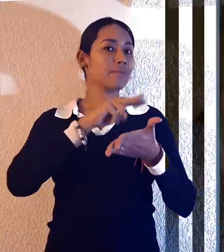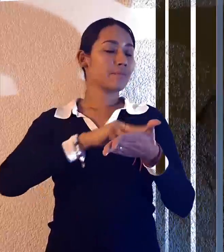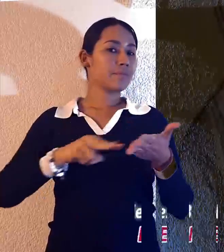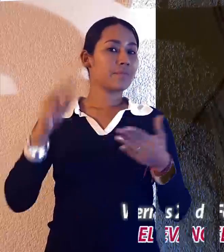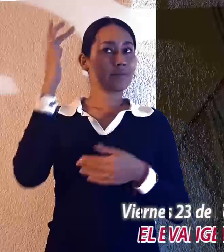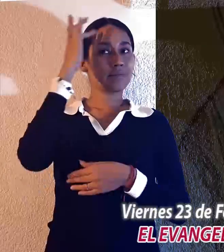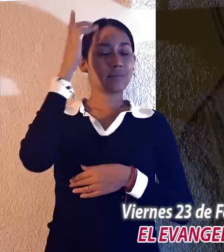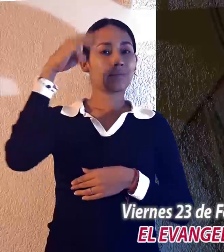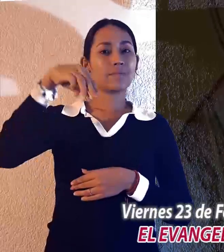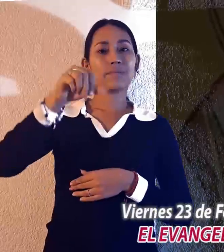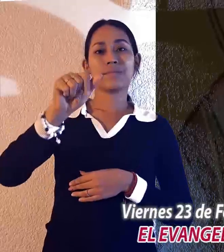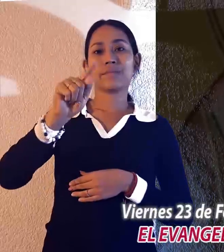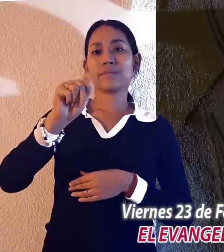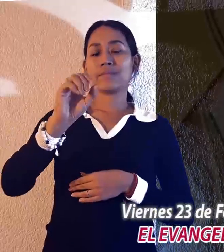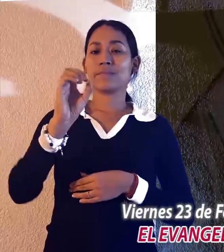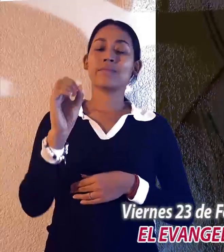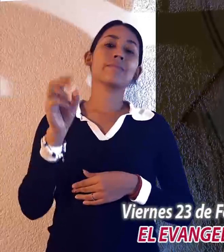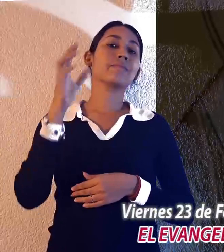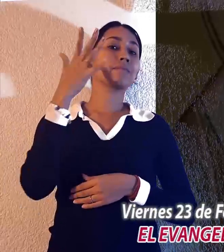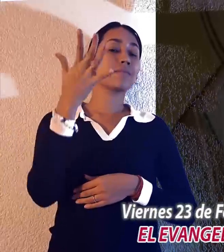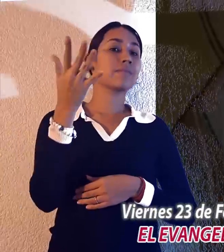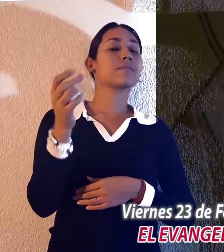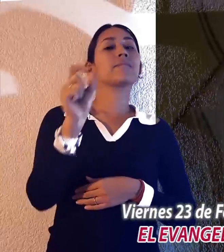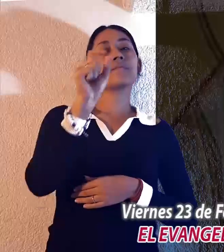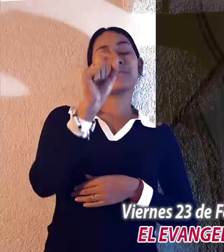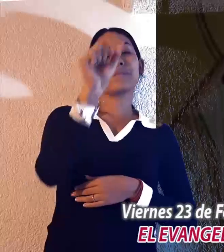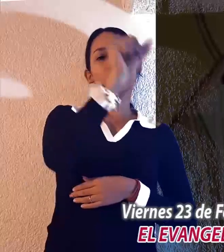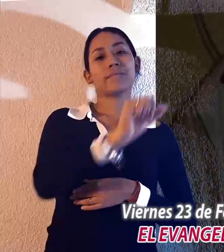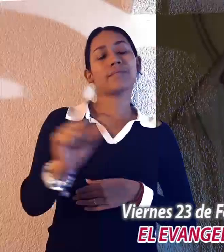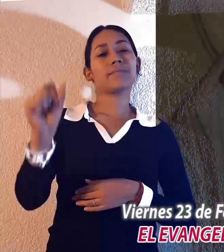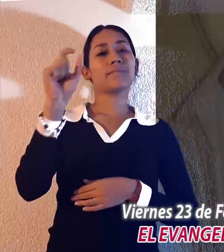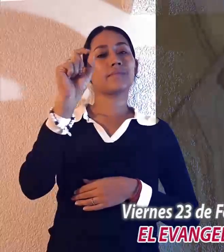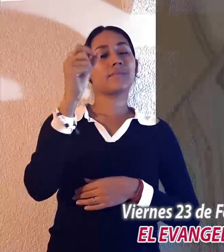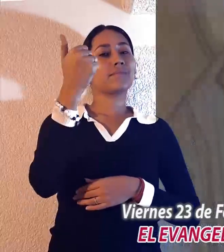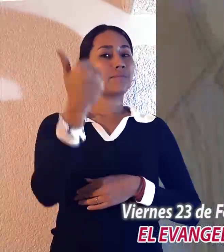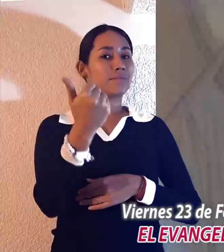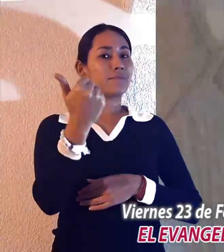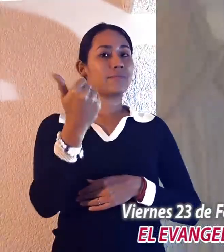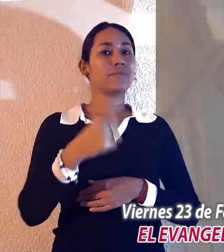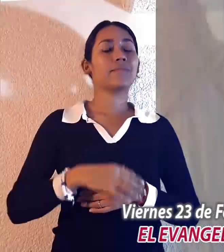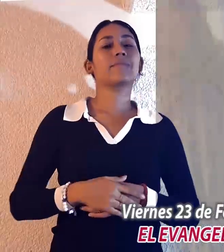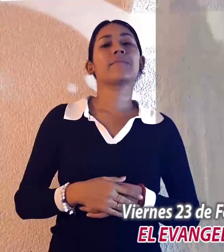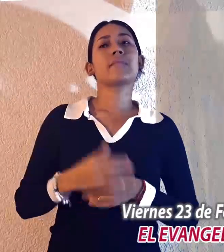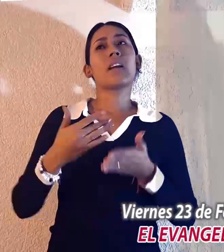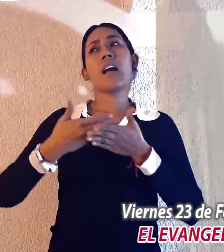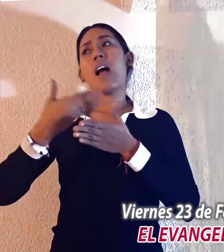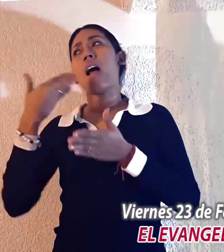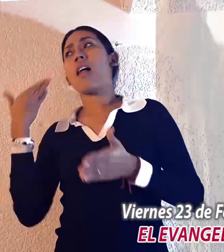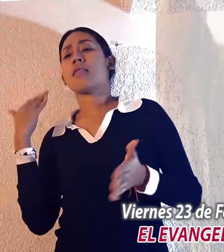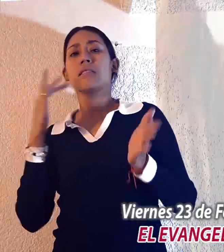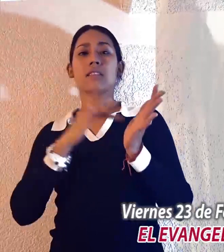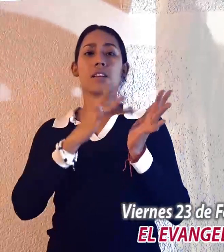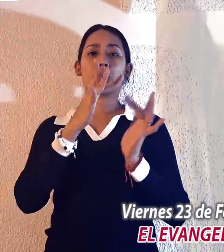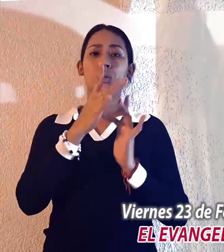5, 20 al 26. En aquel tiempo, Jesús dijo a sus discípulos, les